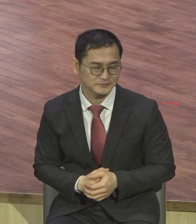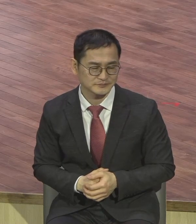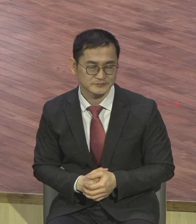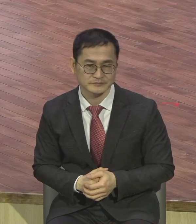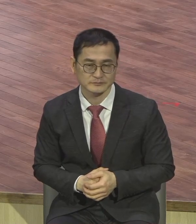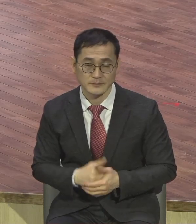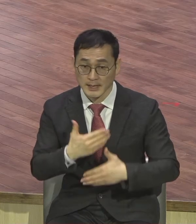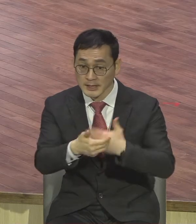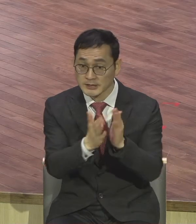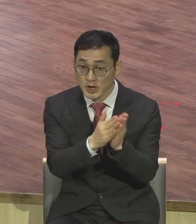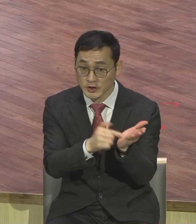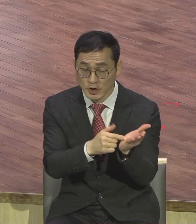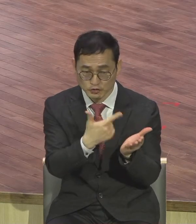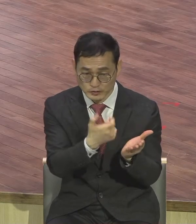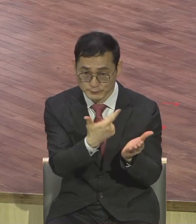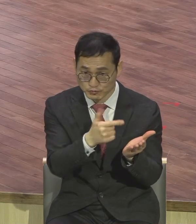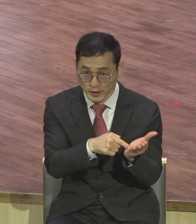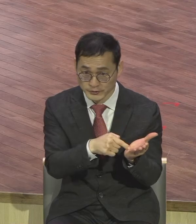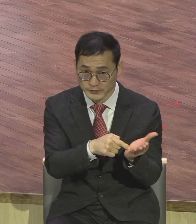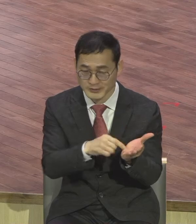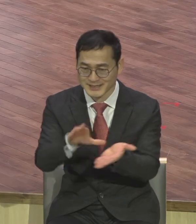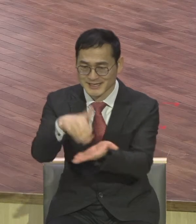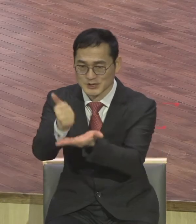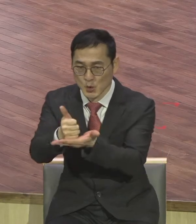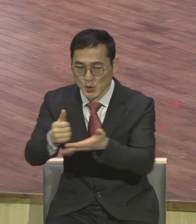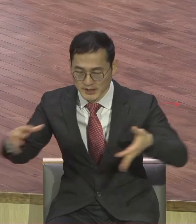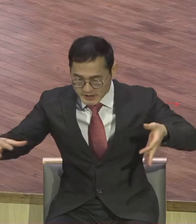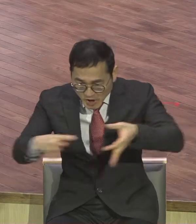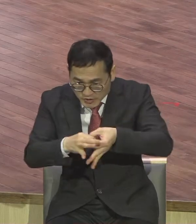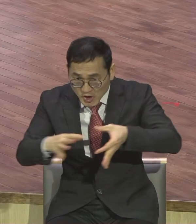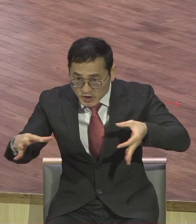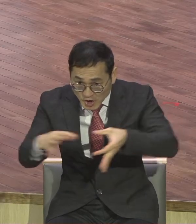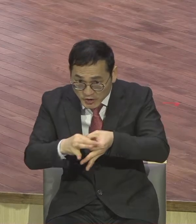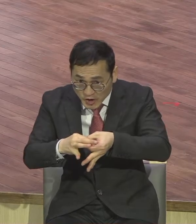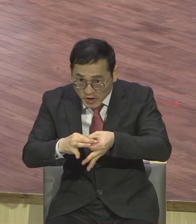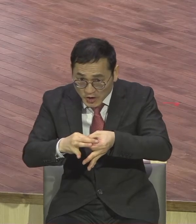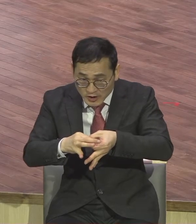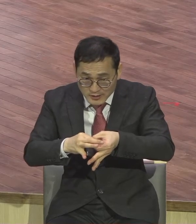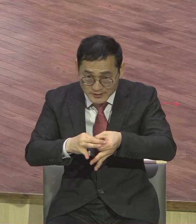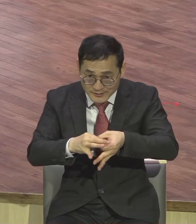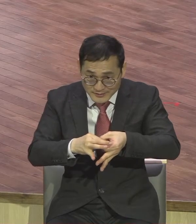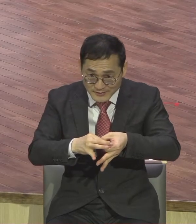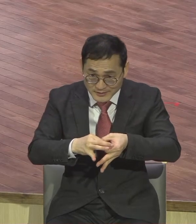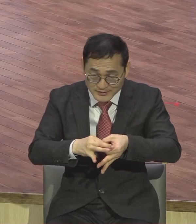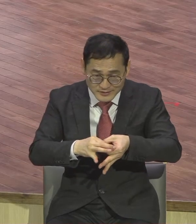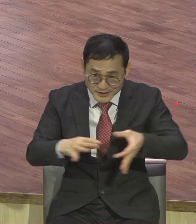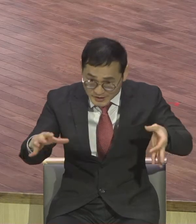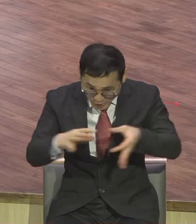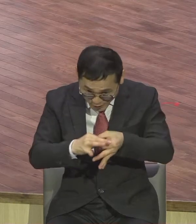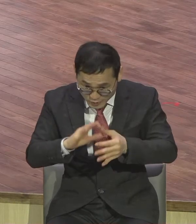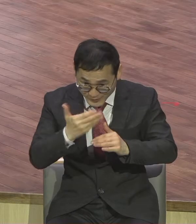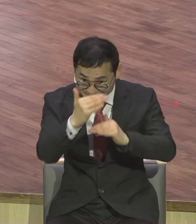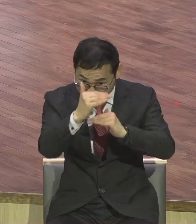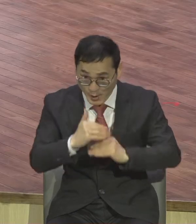관점에서 그렇게 해석해서 서교한 것을 책으로 만들었잖아요 그래서 그래서 성경